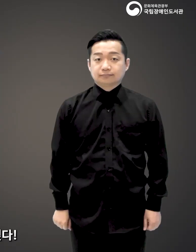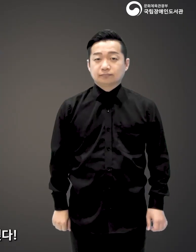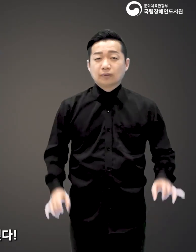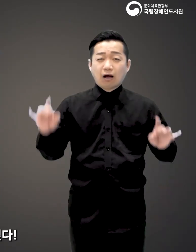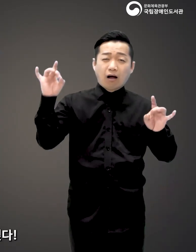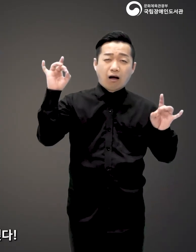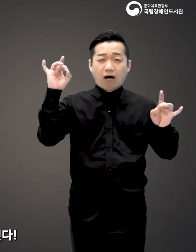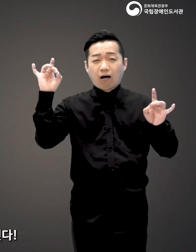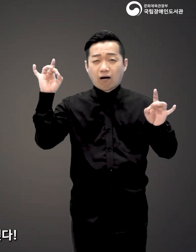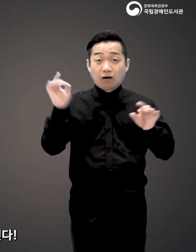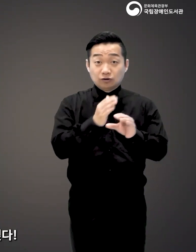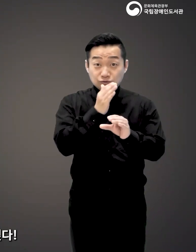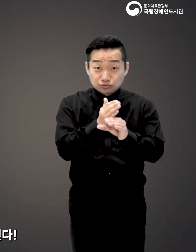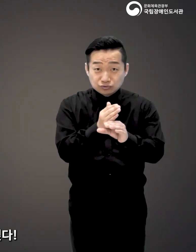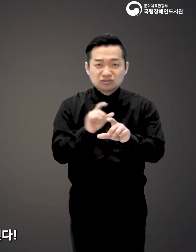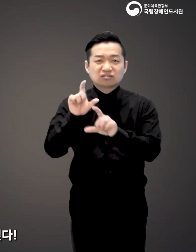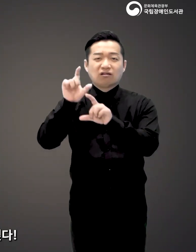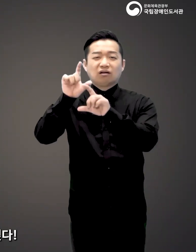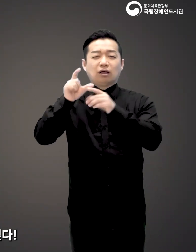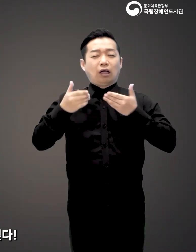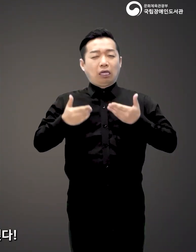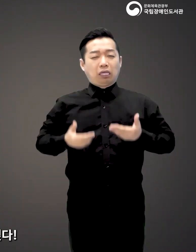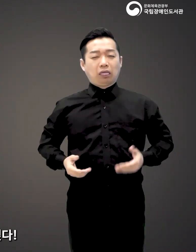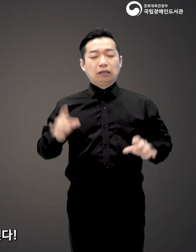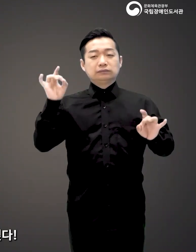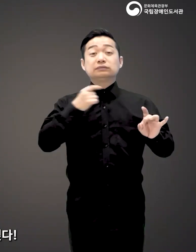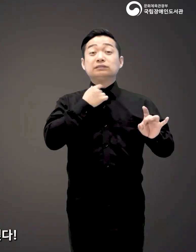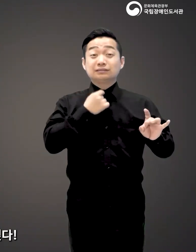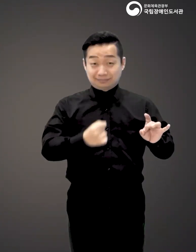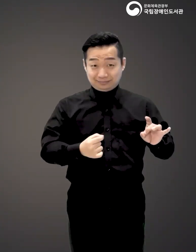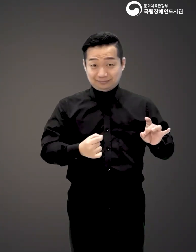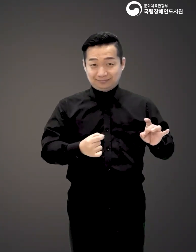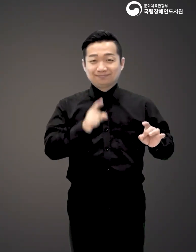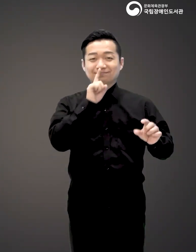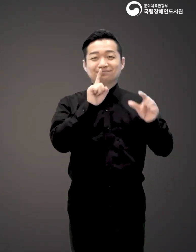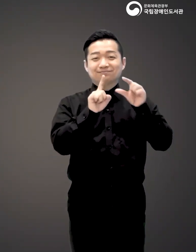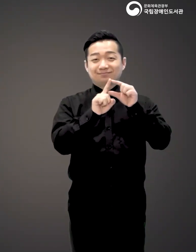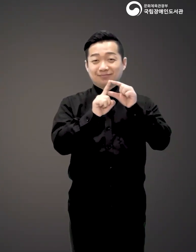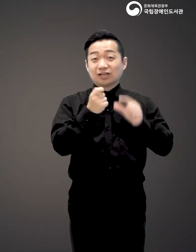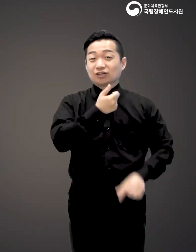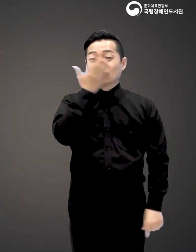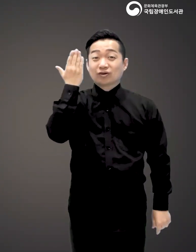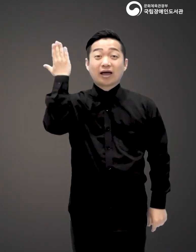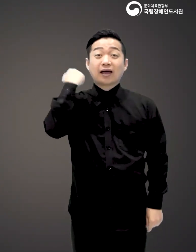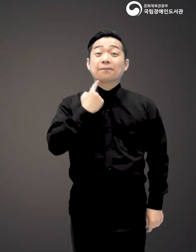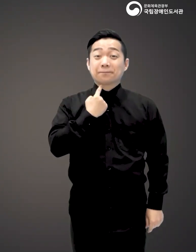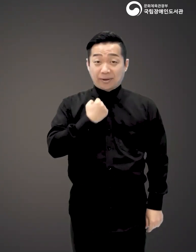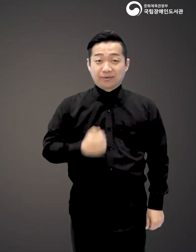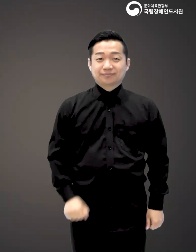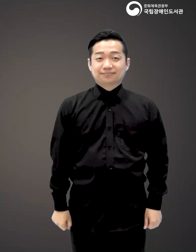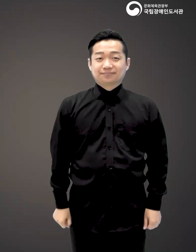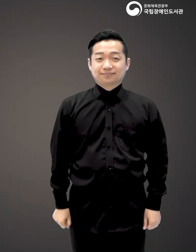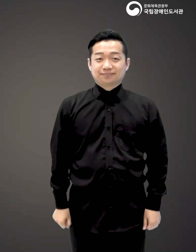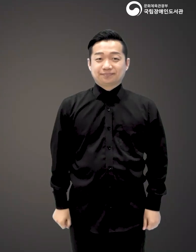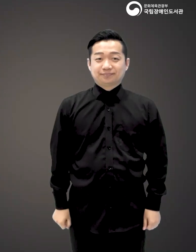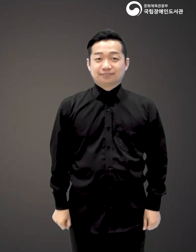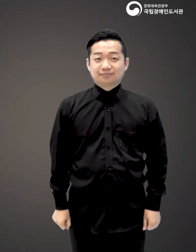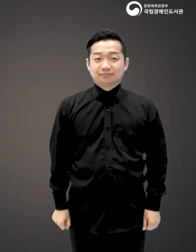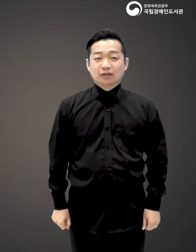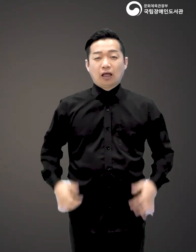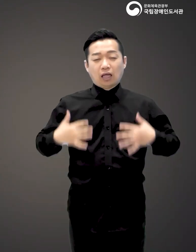아무것도 안 하고 있지만 격하게 더 아무것도 안 하고 싶다 라는 말이 유행처럼 번진 적이 있습니다.